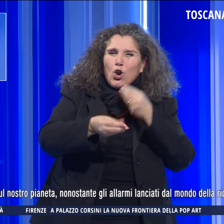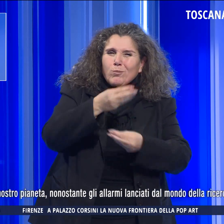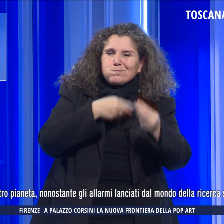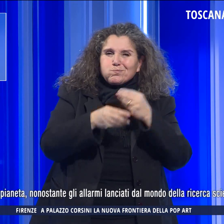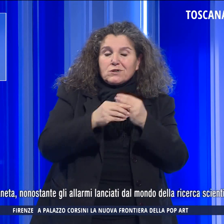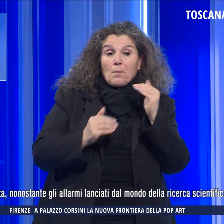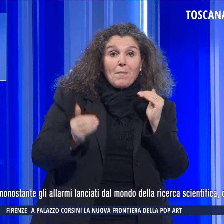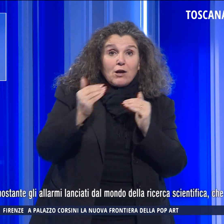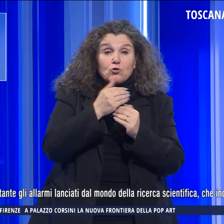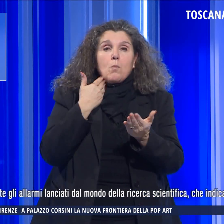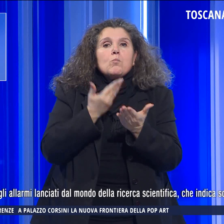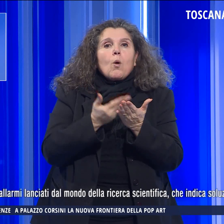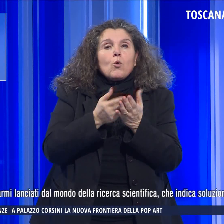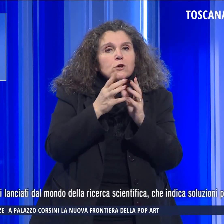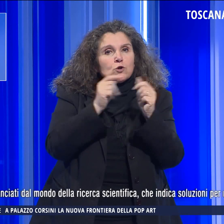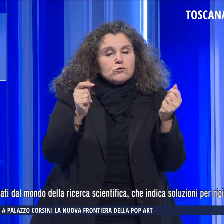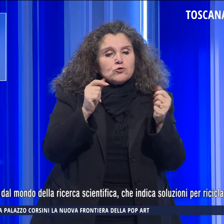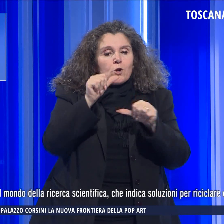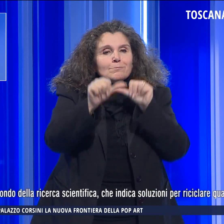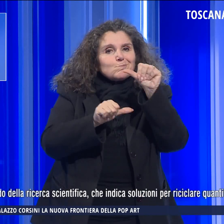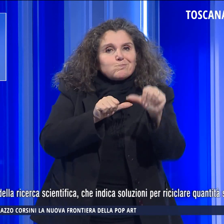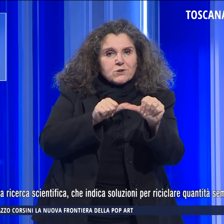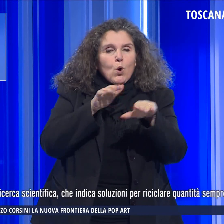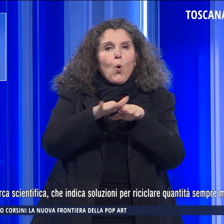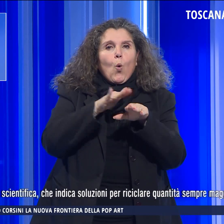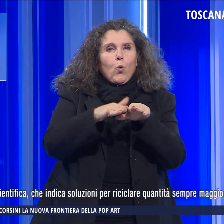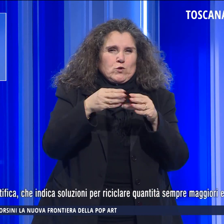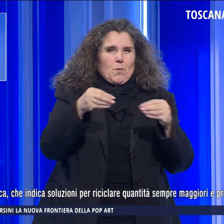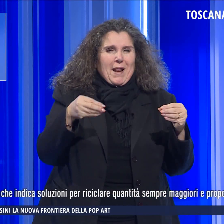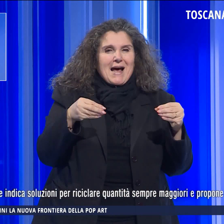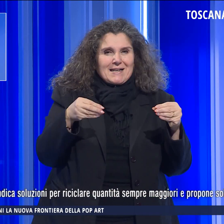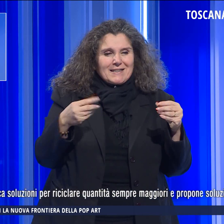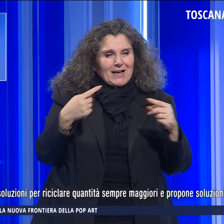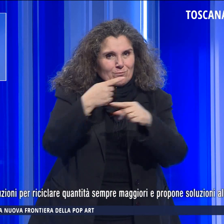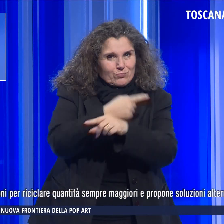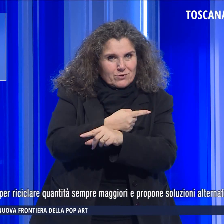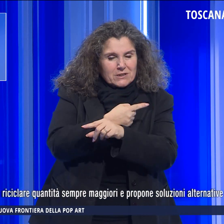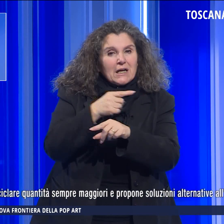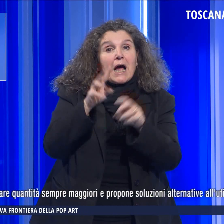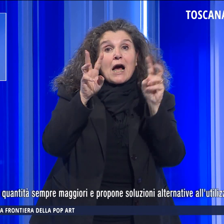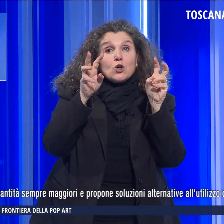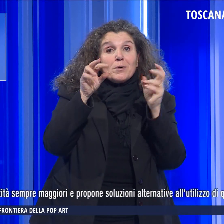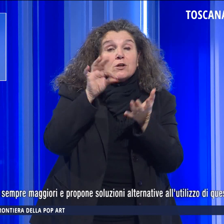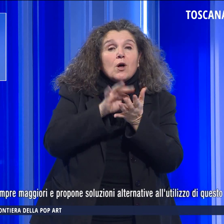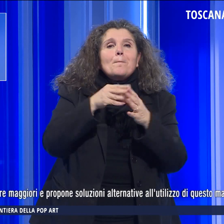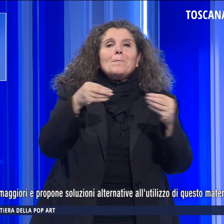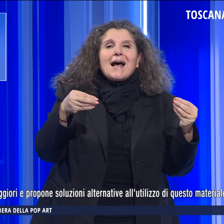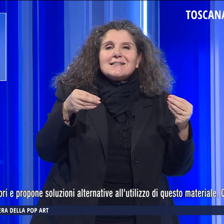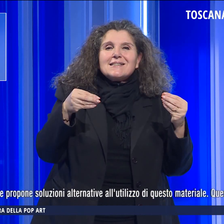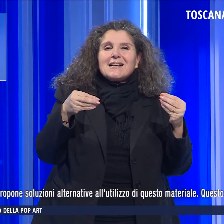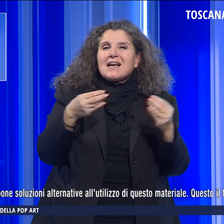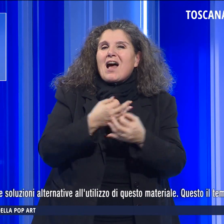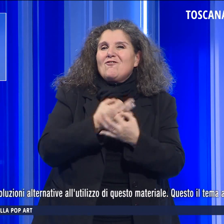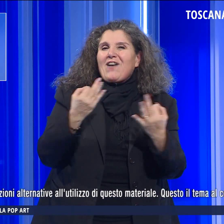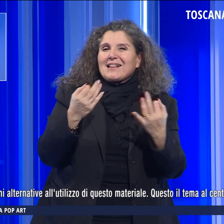e propone soluzioni alternative all'utilizzo di questo materiale. Questo è il tema al centro di Plastic Fantastic,